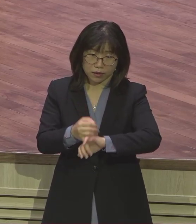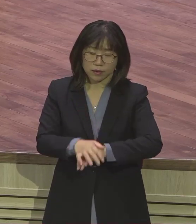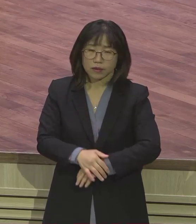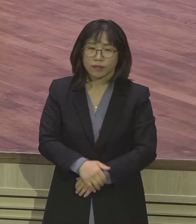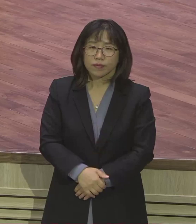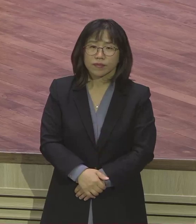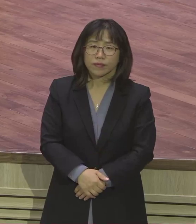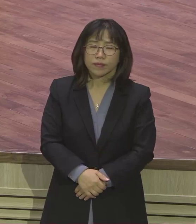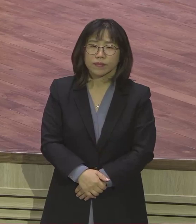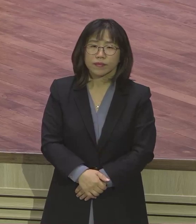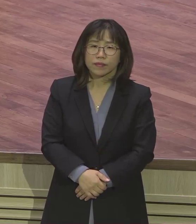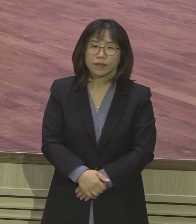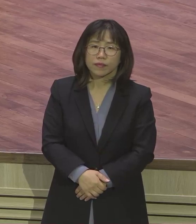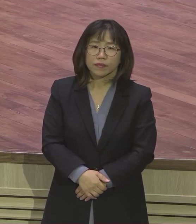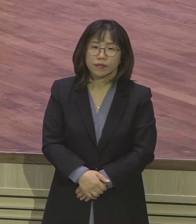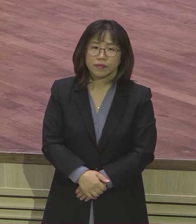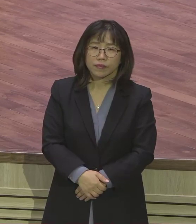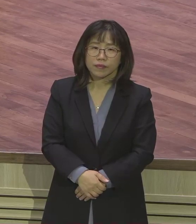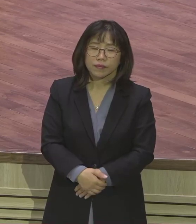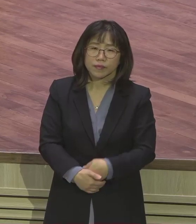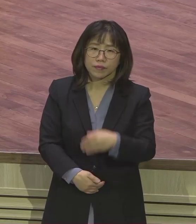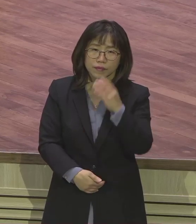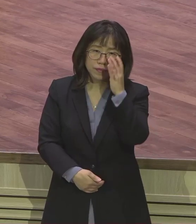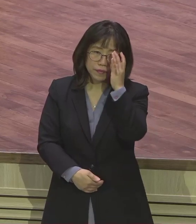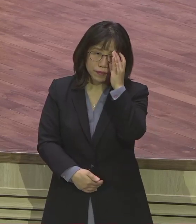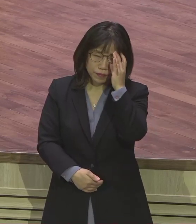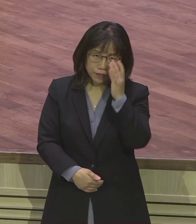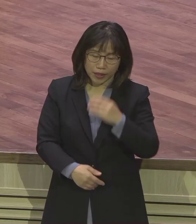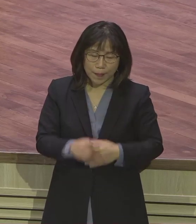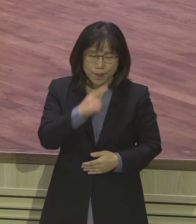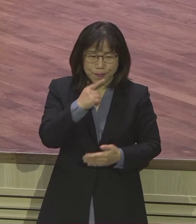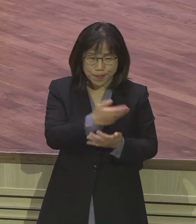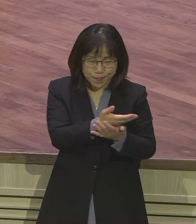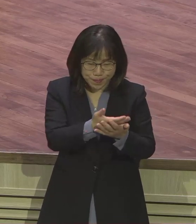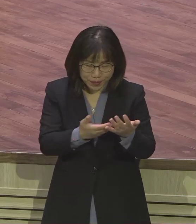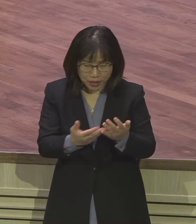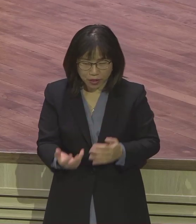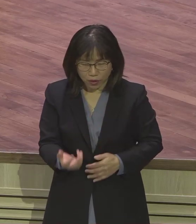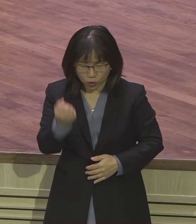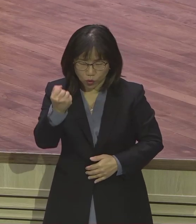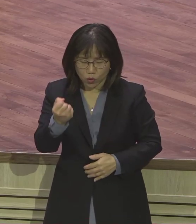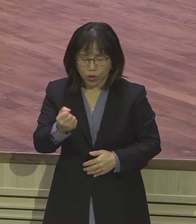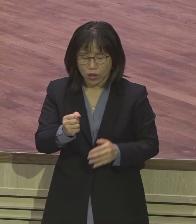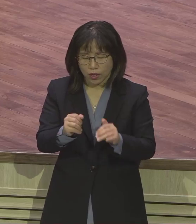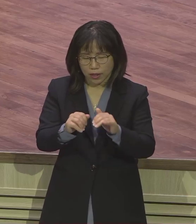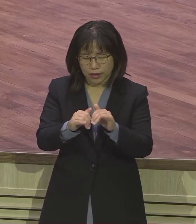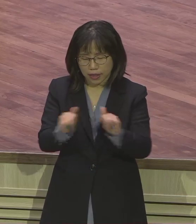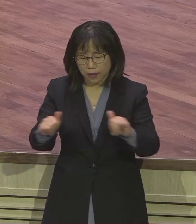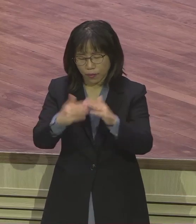인생 모든 문제를 해결해 주시겠다고 약속한 거예요. 다 해결해 주겠다.